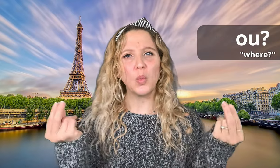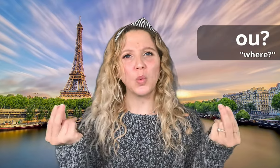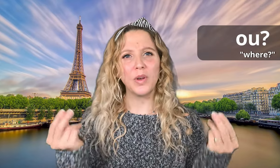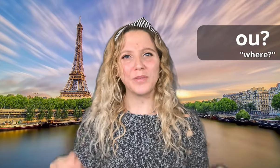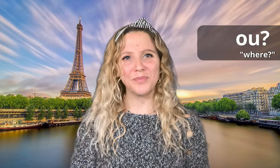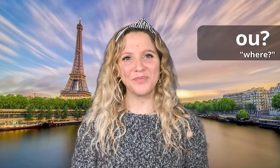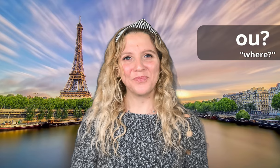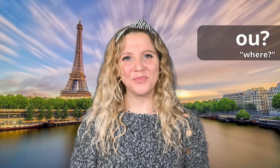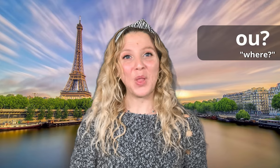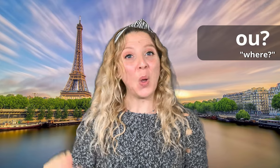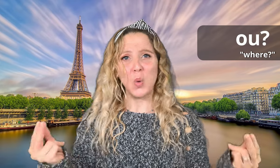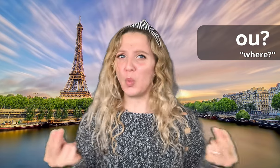Où?